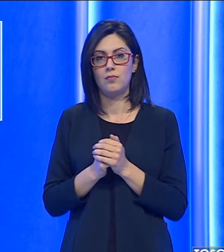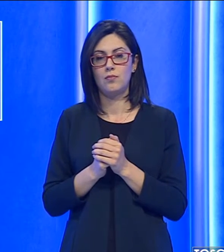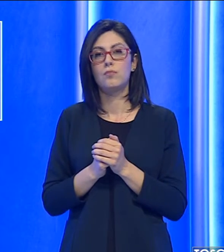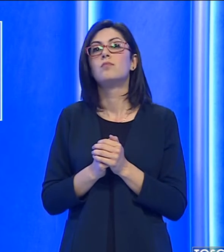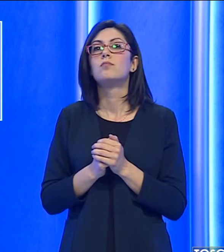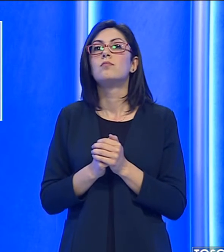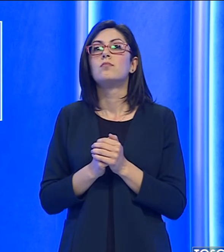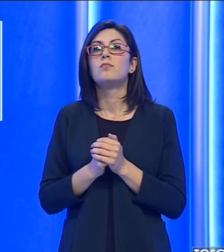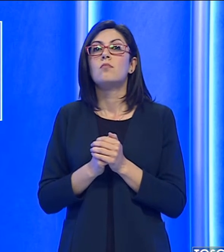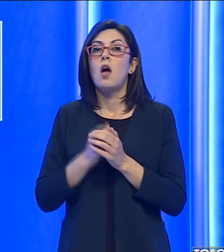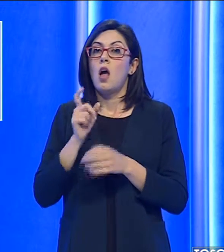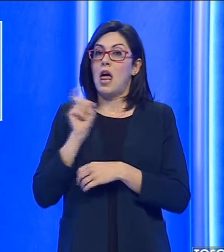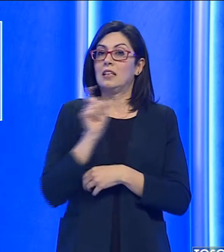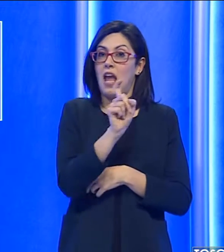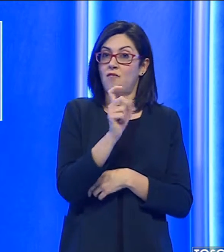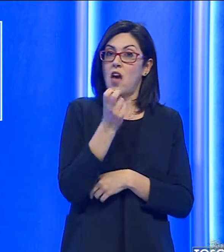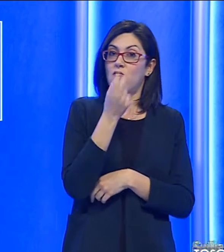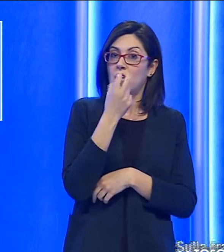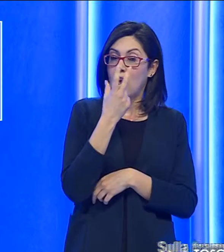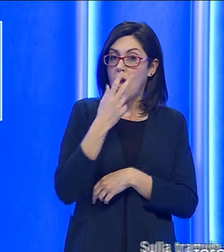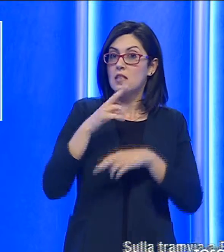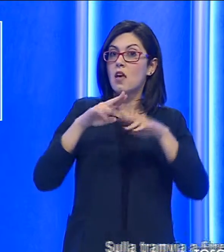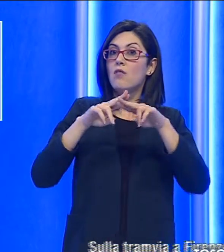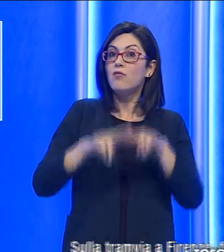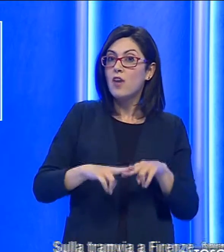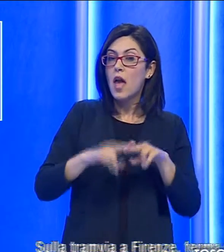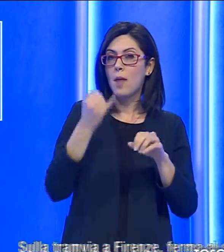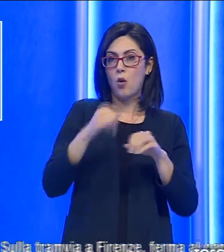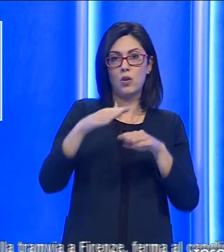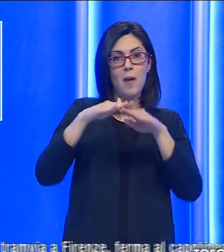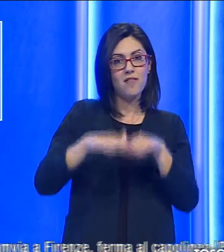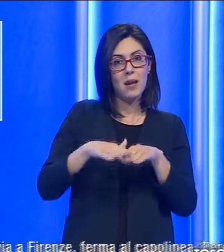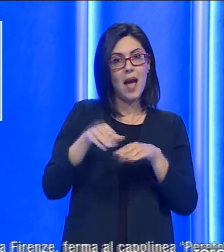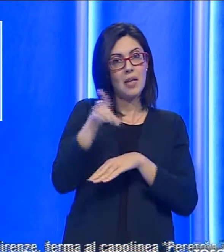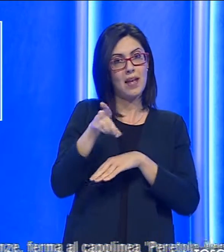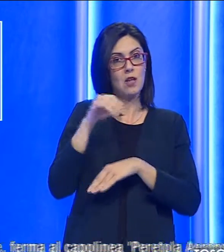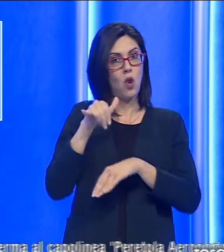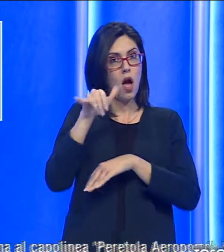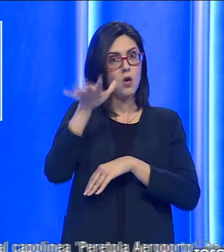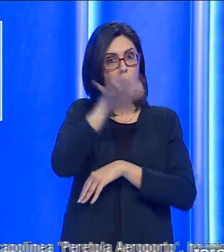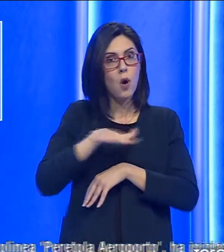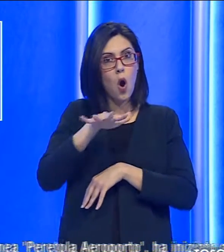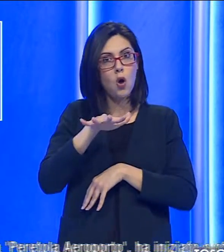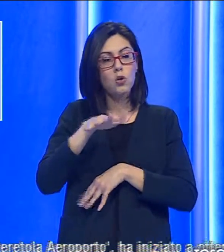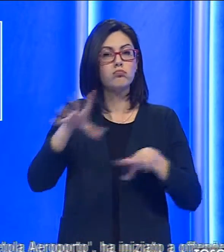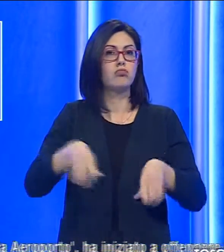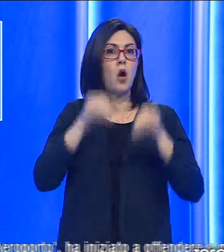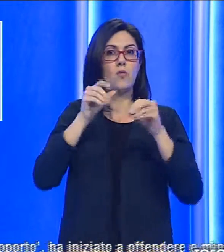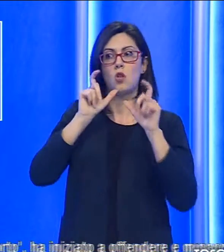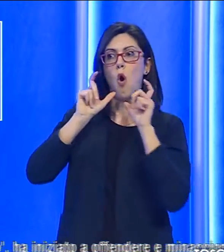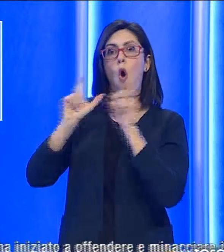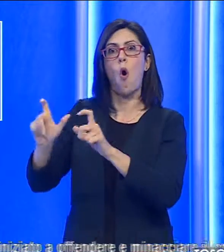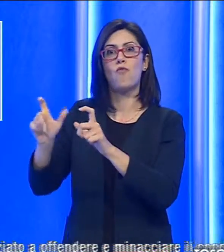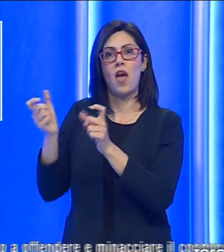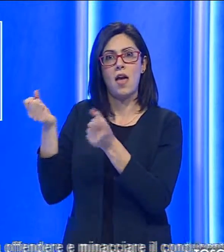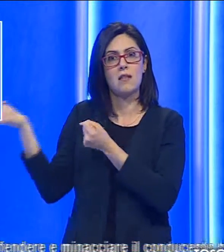Sulla tramvia a Firenze, ferma al capolinea Pieretto l'aeroporto, ha iniziato a offendere e minacciare